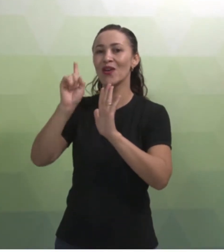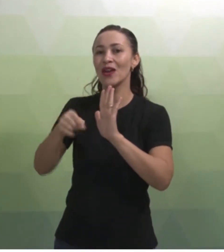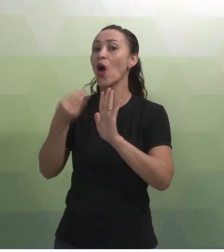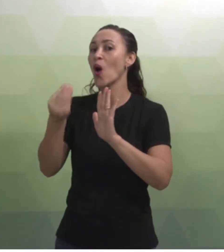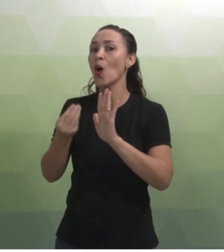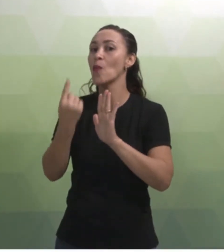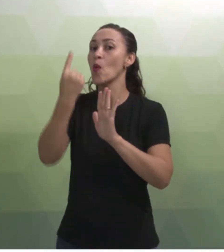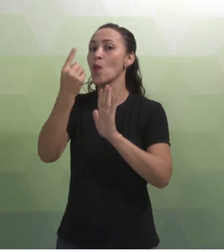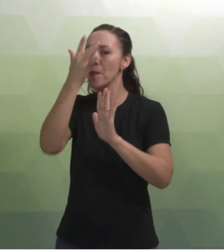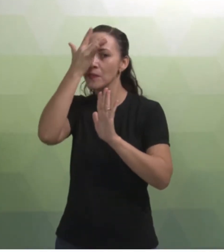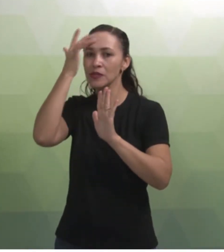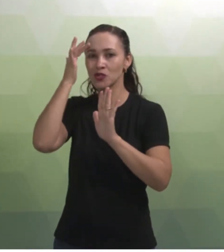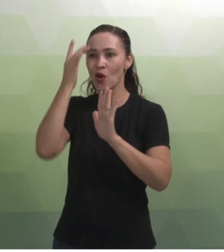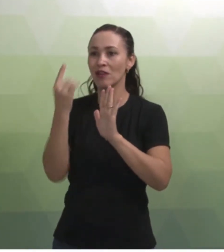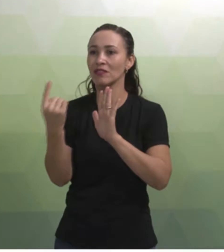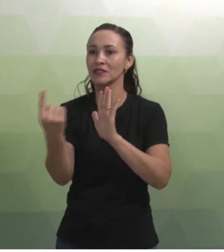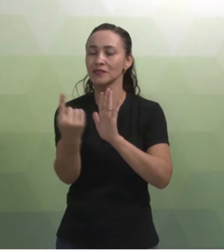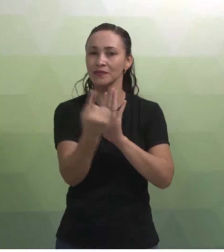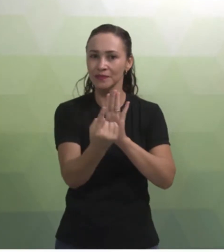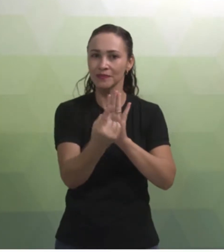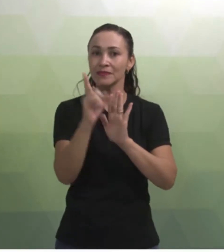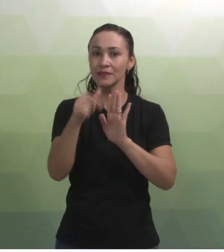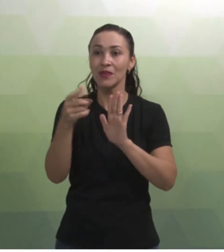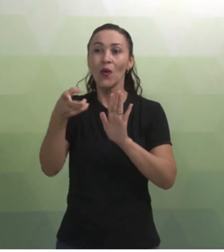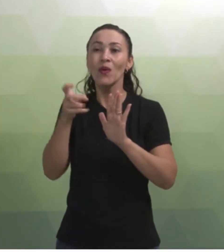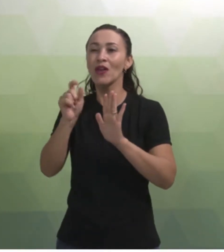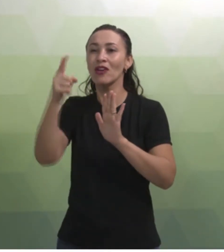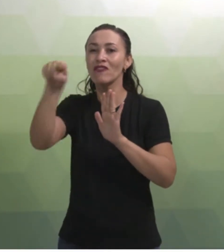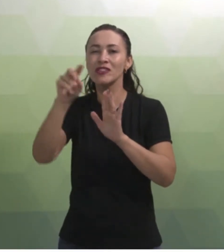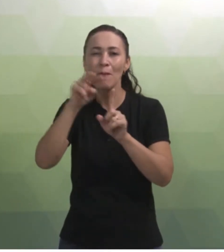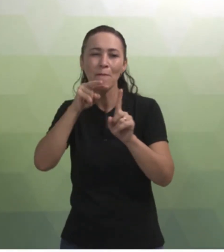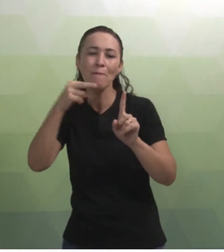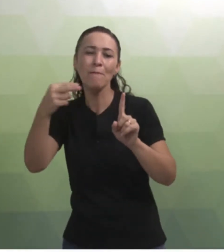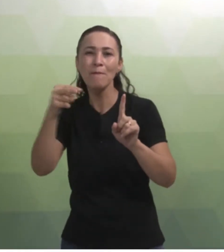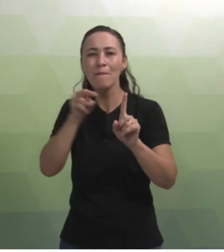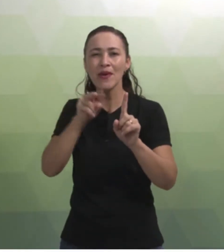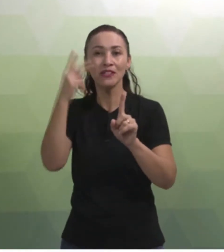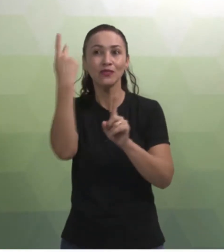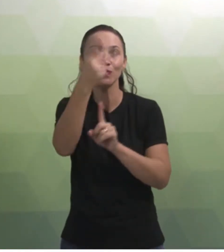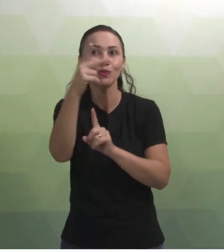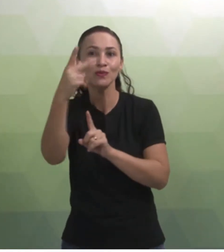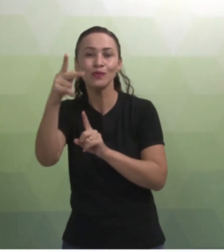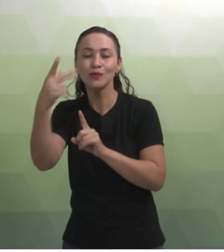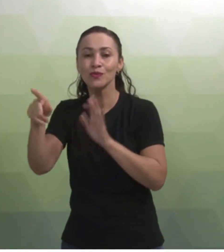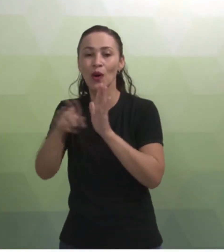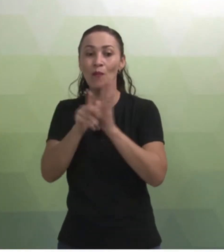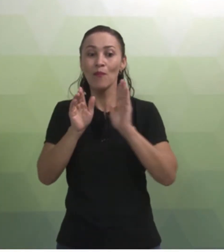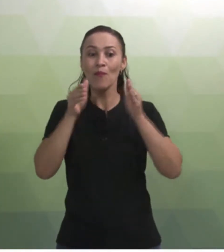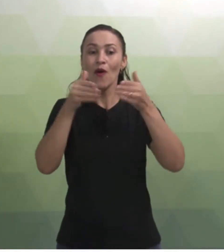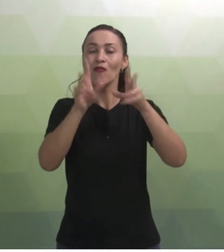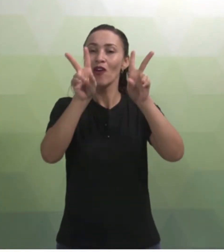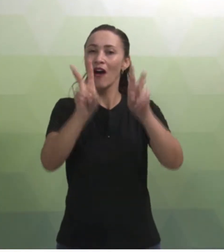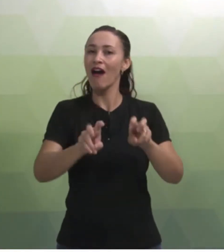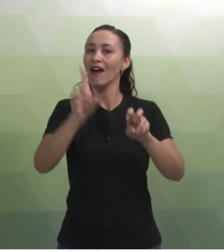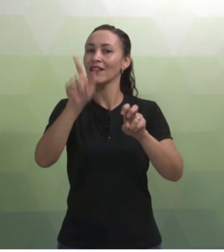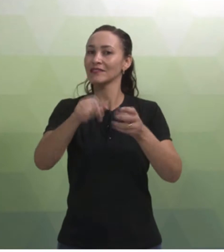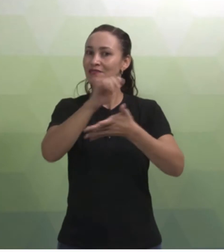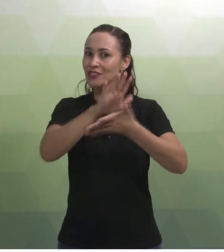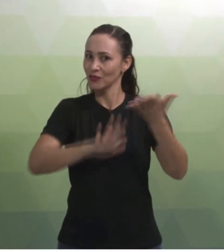será feito individualmente. Eu quero a visão de vocês, a perspectiva de vocês a respeito da atividade